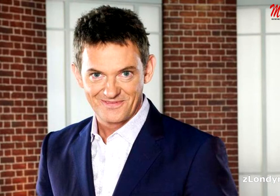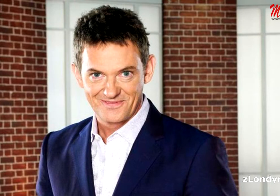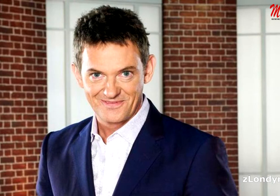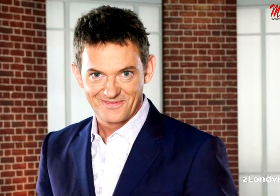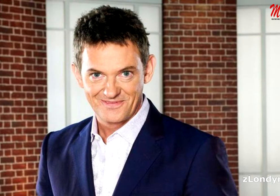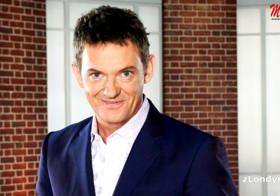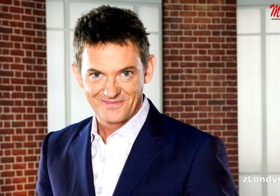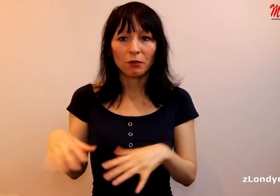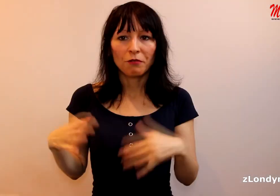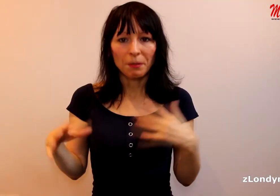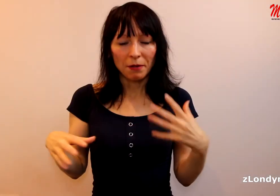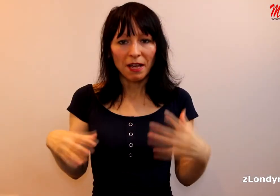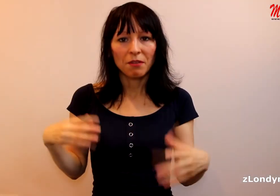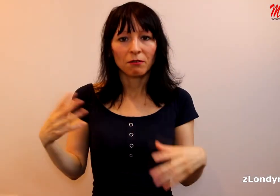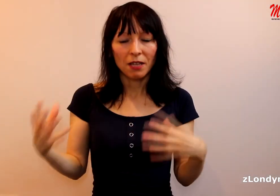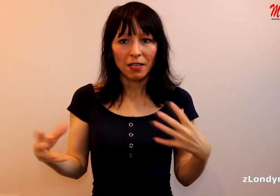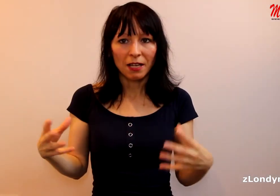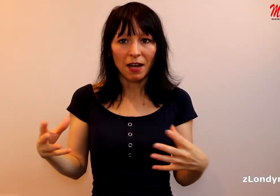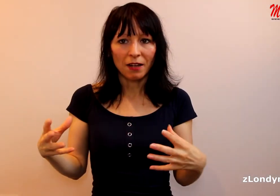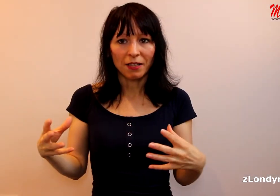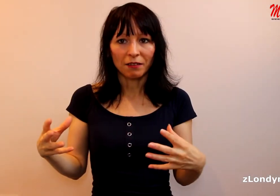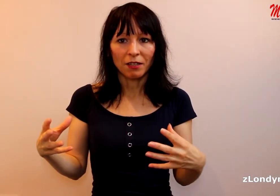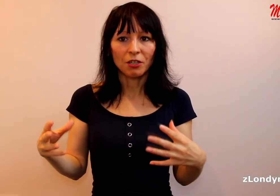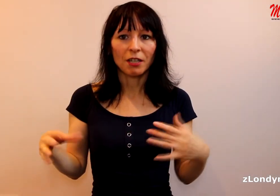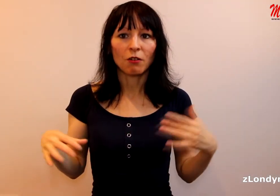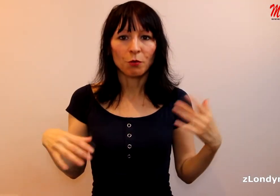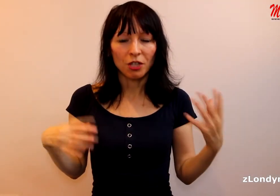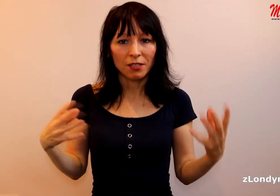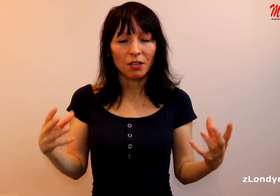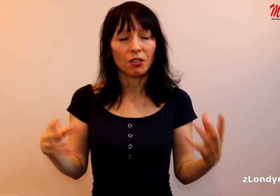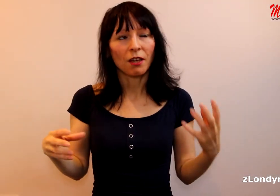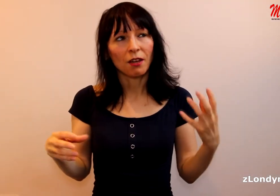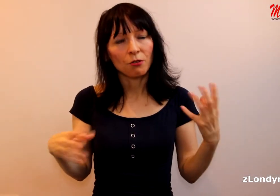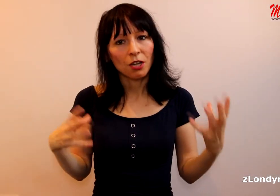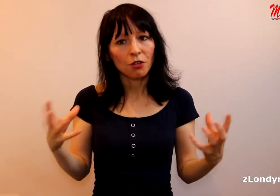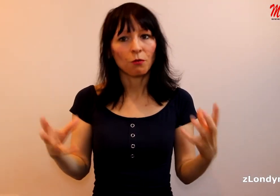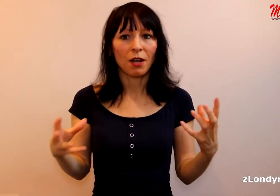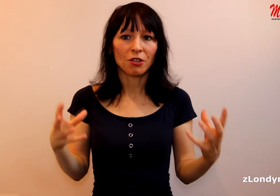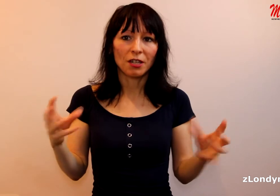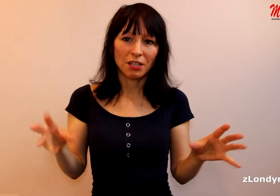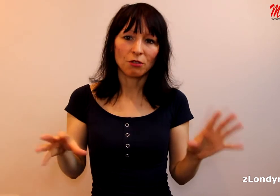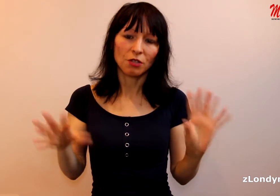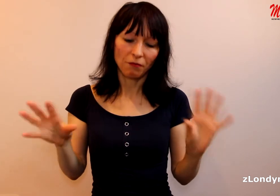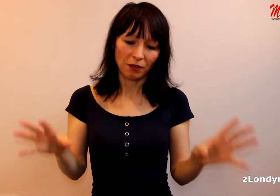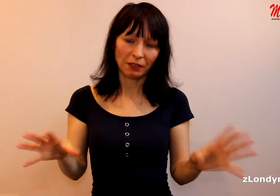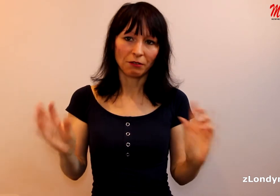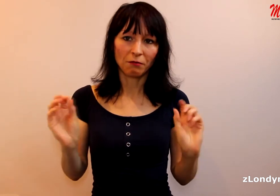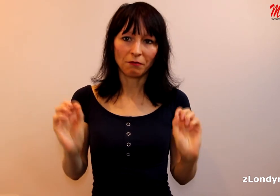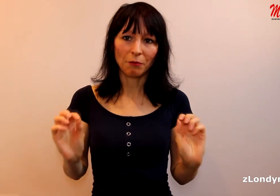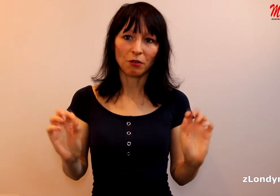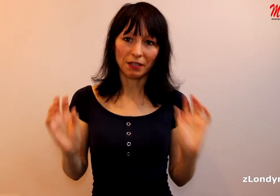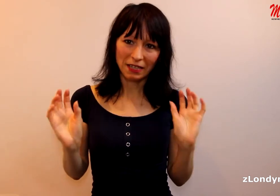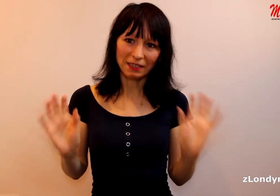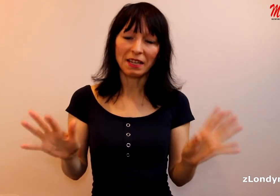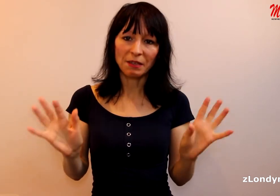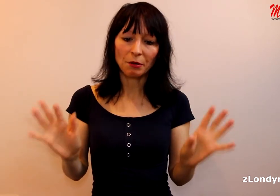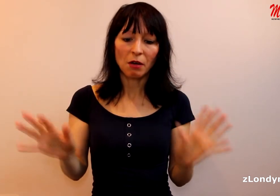Ale bylo to vtipné a mělo to nějaké grády, když taky občas až tak jako, že až uráže lidi, což se fakt jako vám kolikrát nelíbilo.